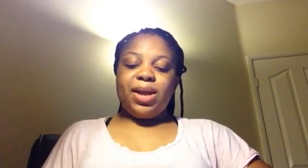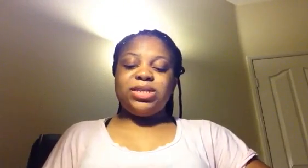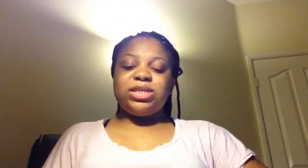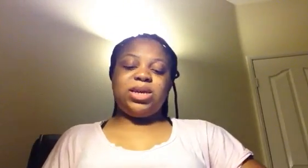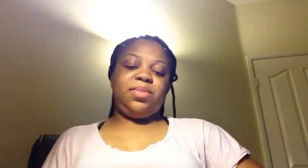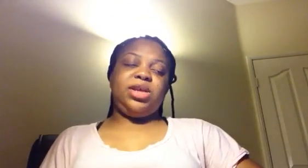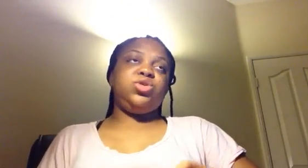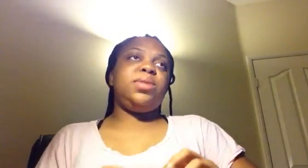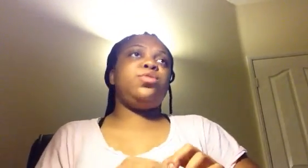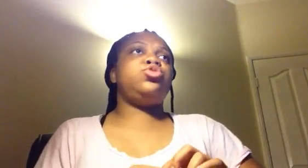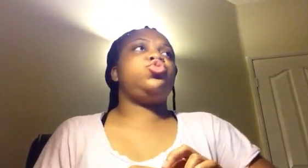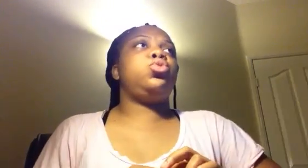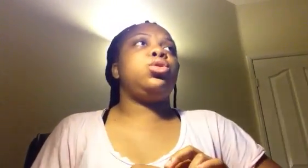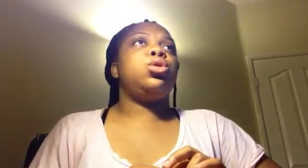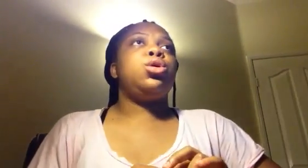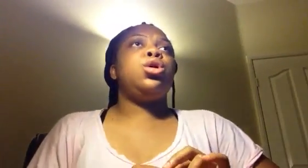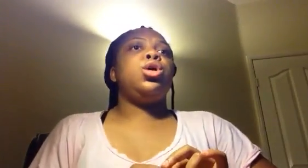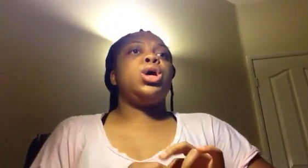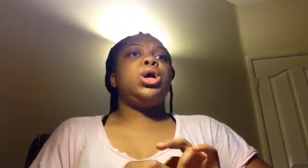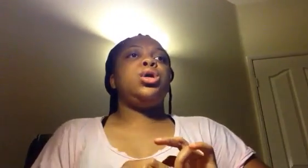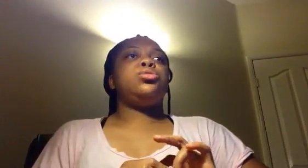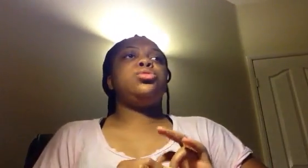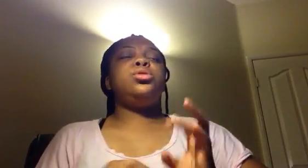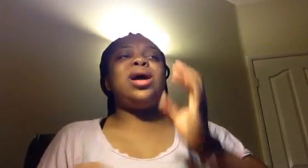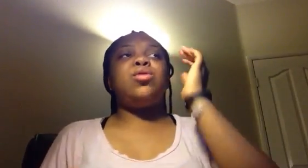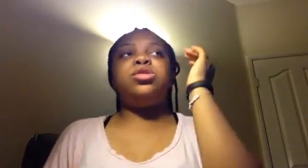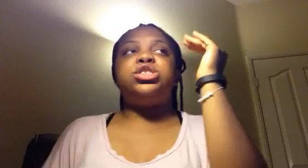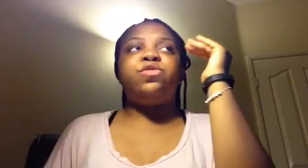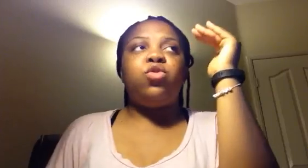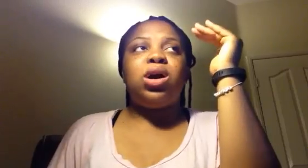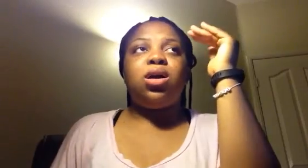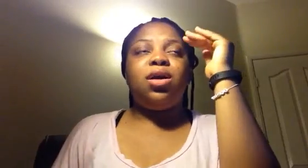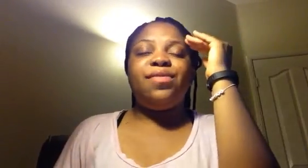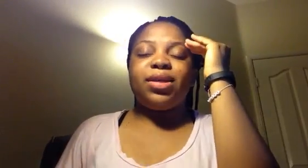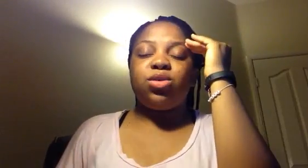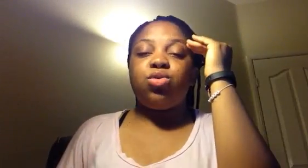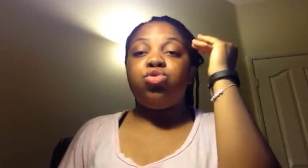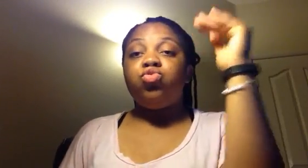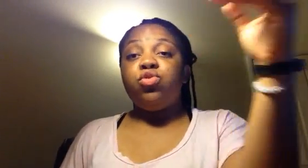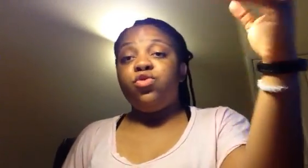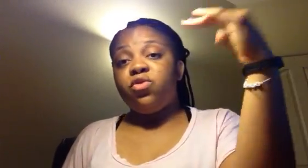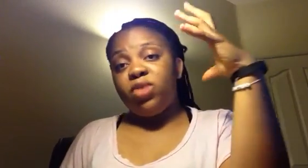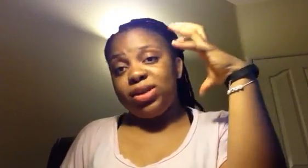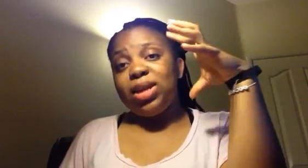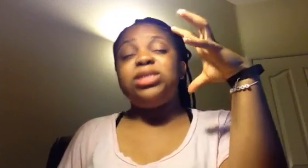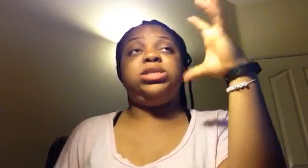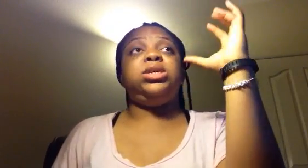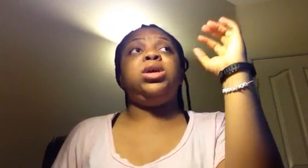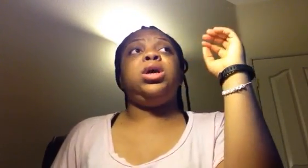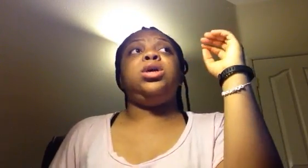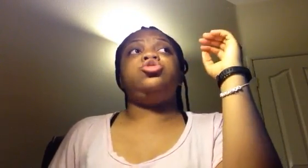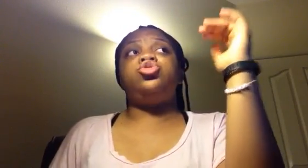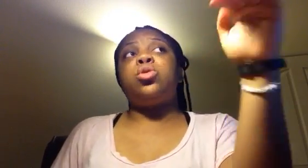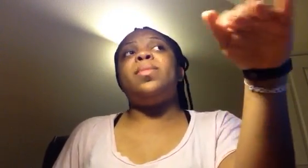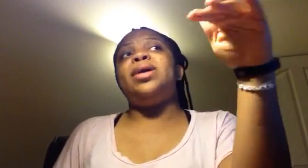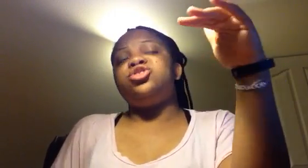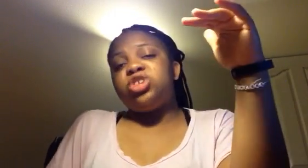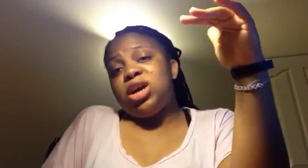La discrimination des bons joueurs. La Côte d'Ivoire a fait ce que nous devions faire.'est-à-dire, Brogba est déjà